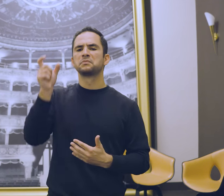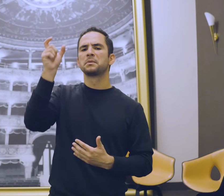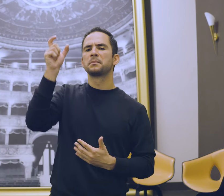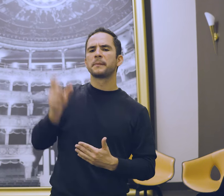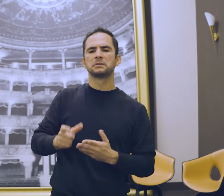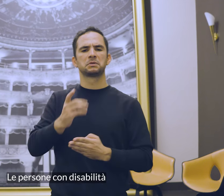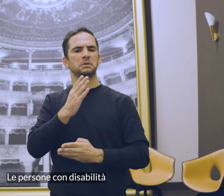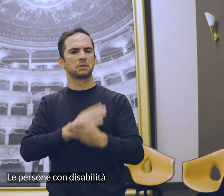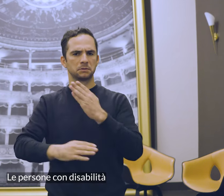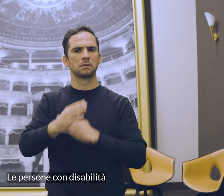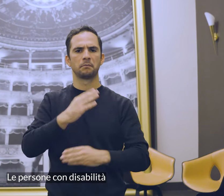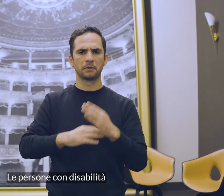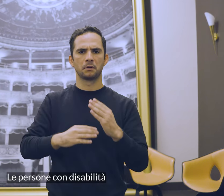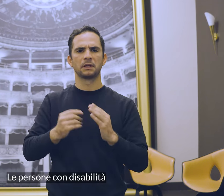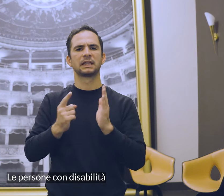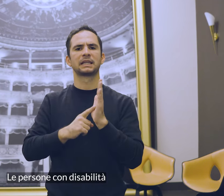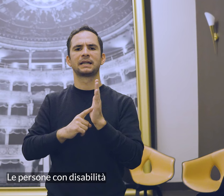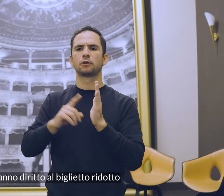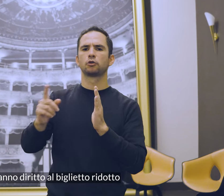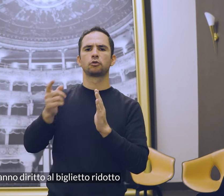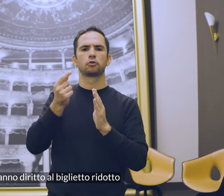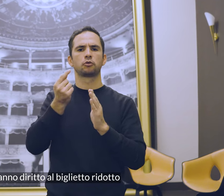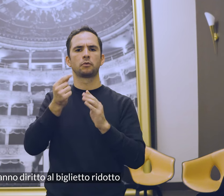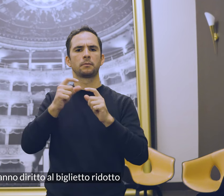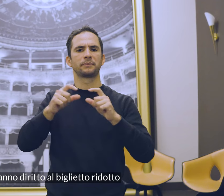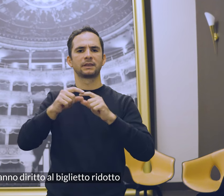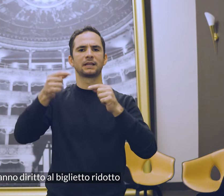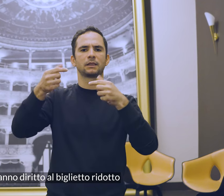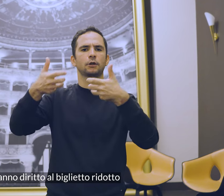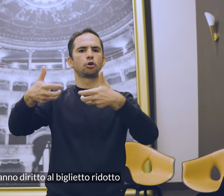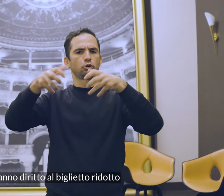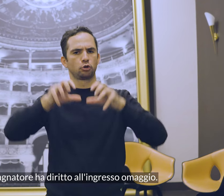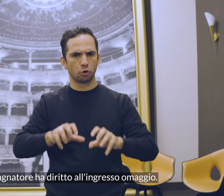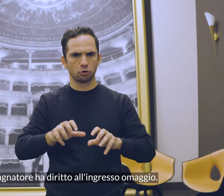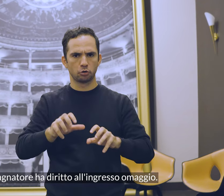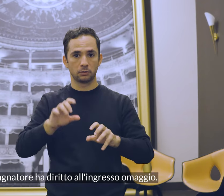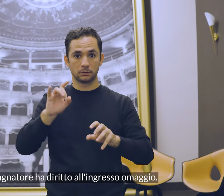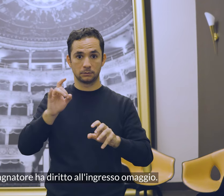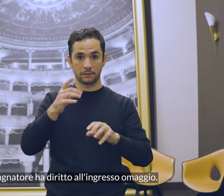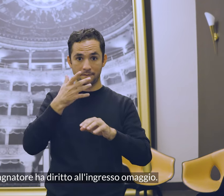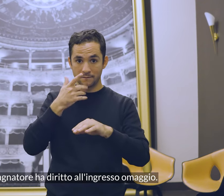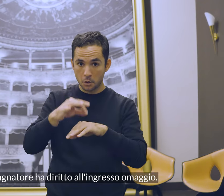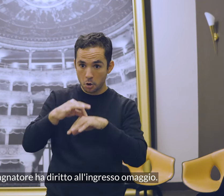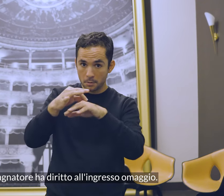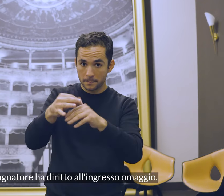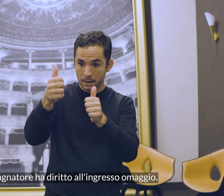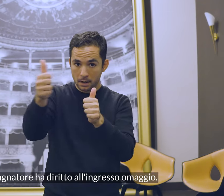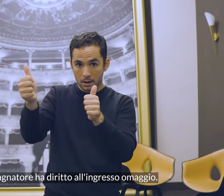Le persone con disabilità hanno diritto al biglietto ridotto e l'accompagnatore ha diritto all'ingresso